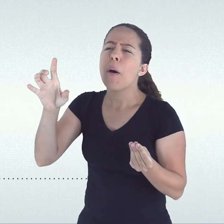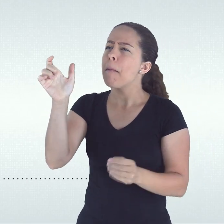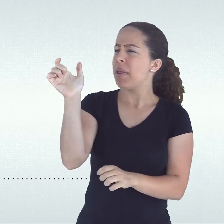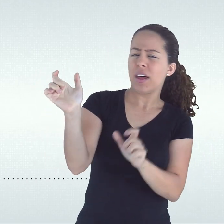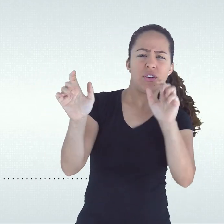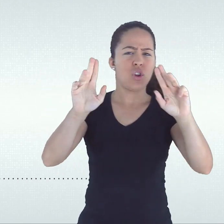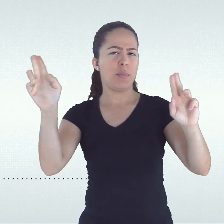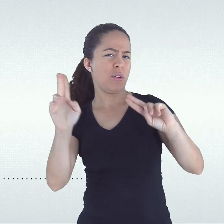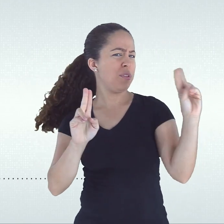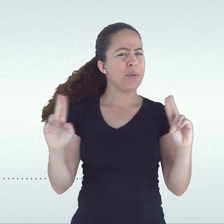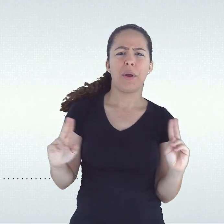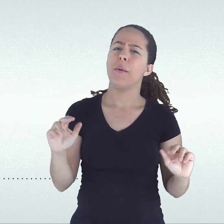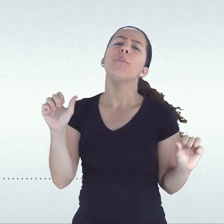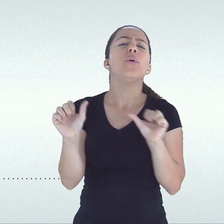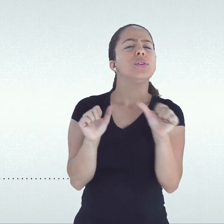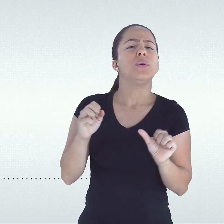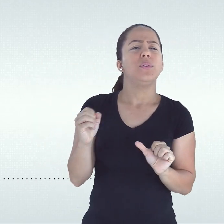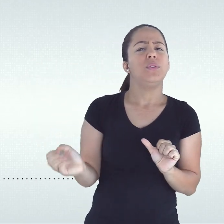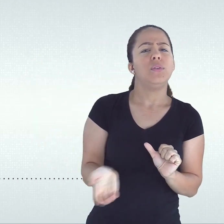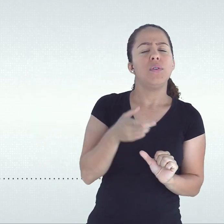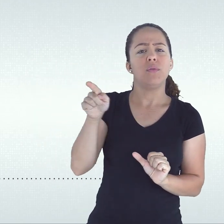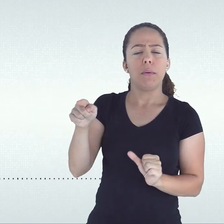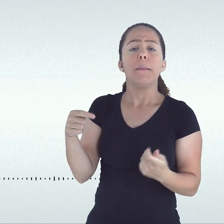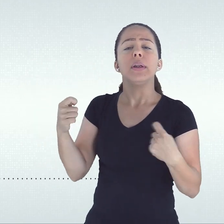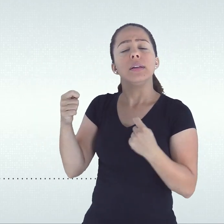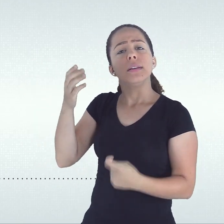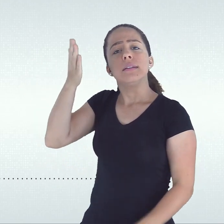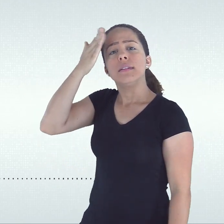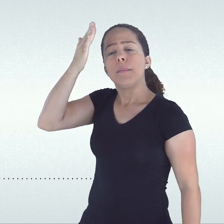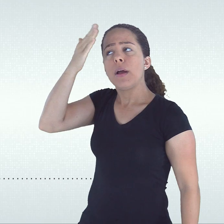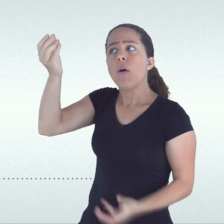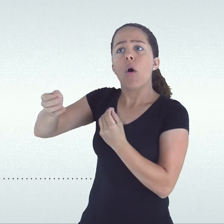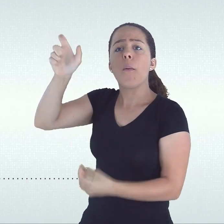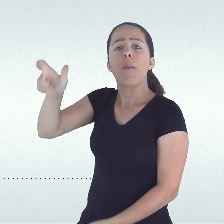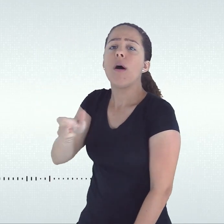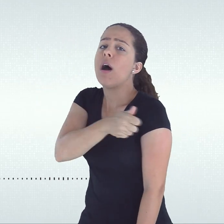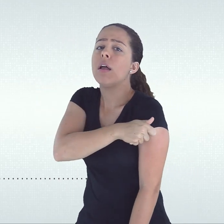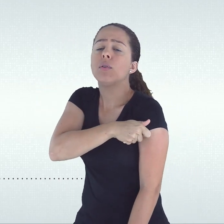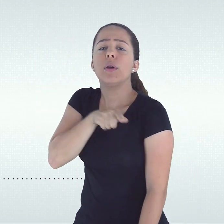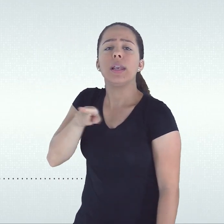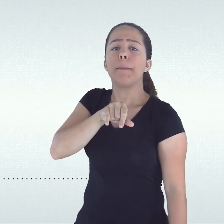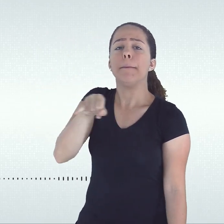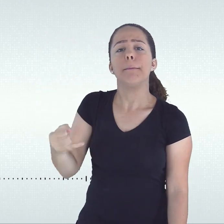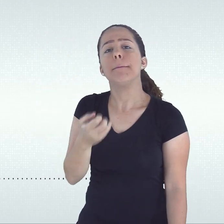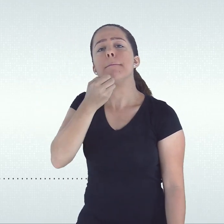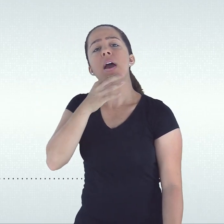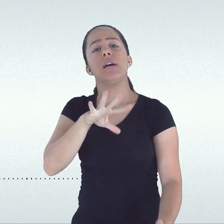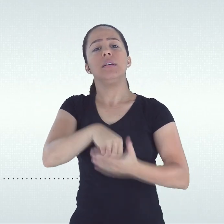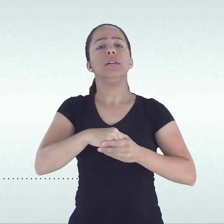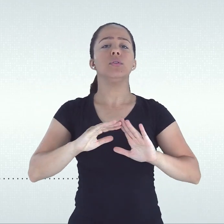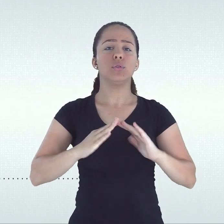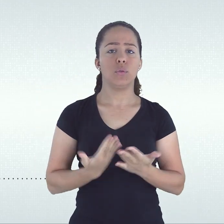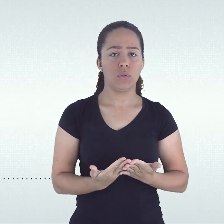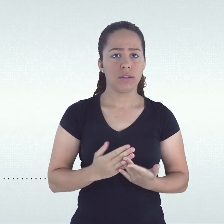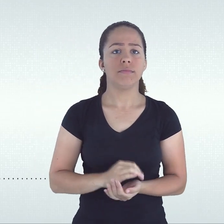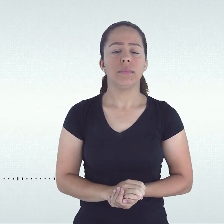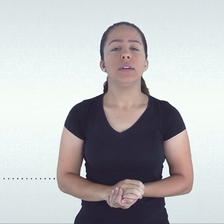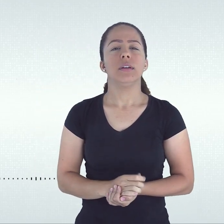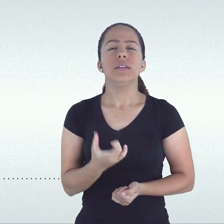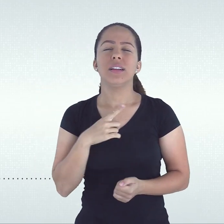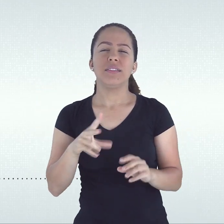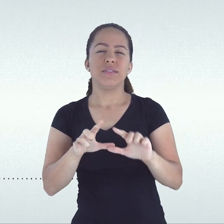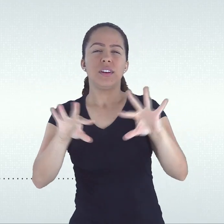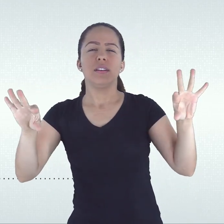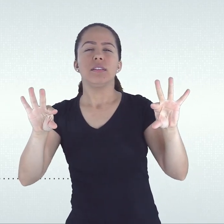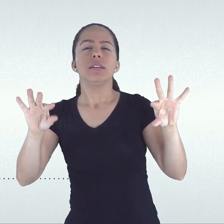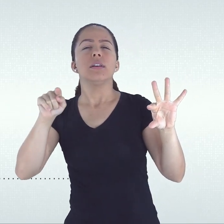composta por dois critérios, o rendimento escolar, artigo 24, parágrafo 5º, e o